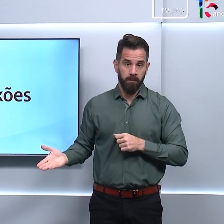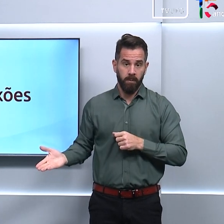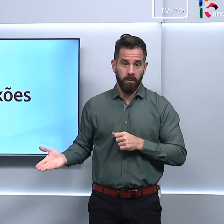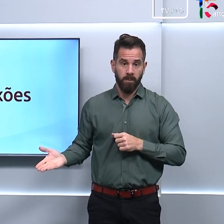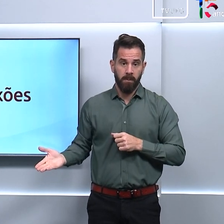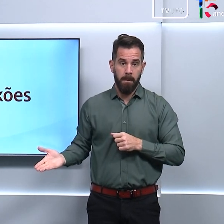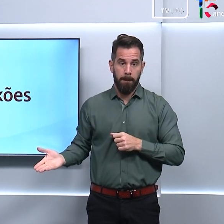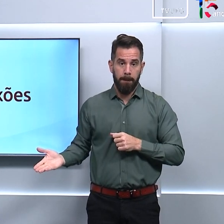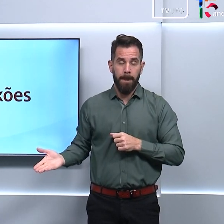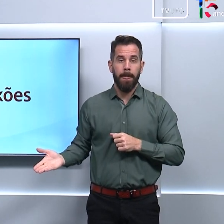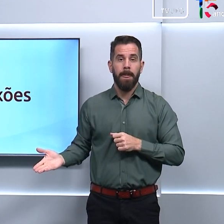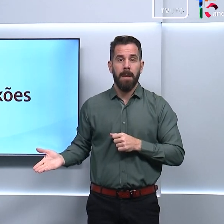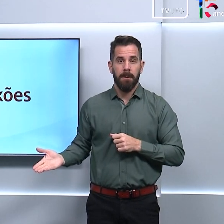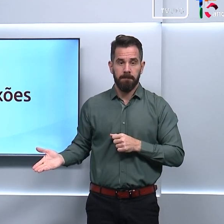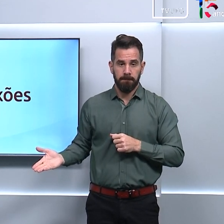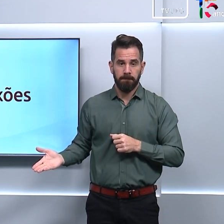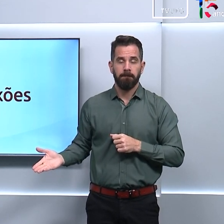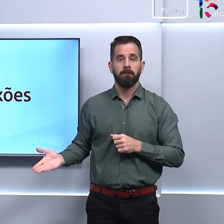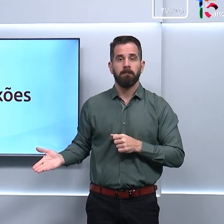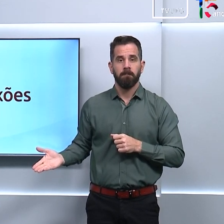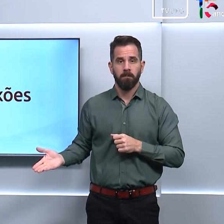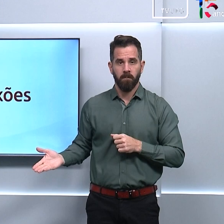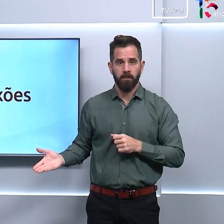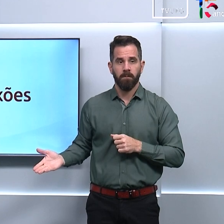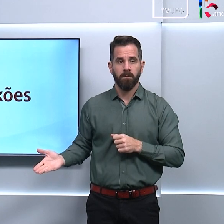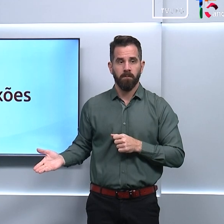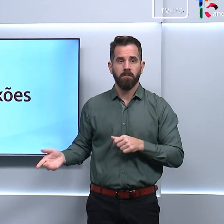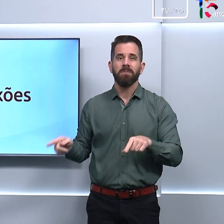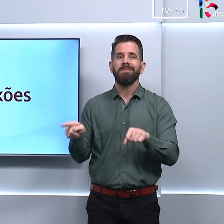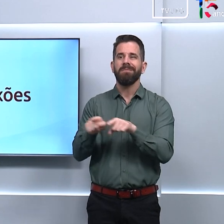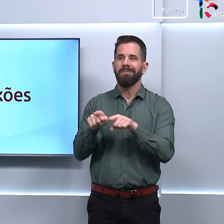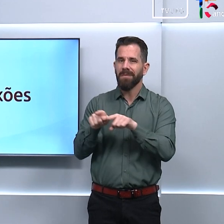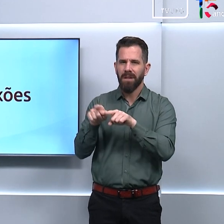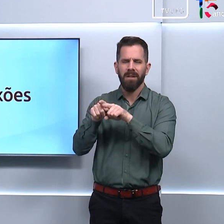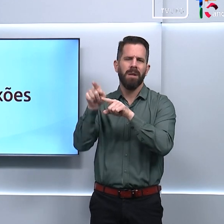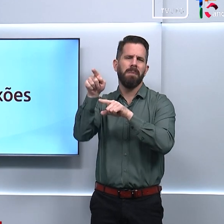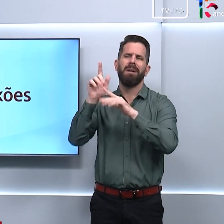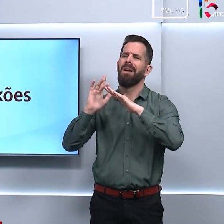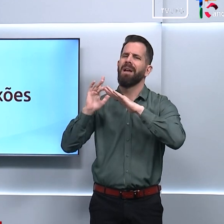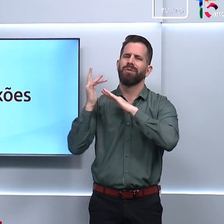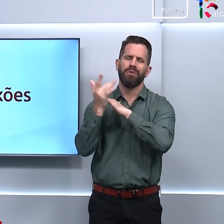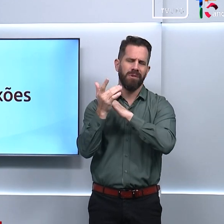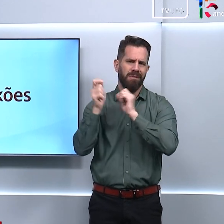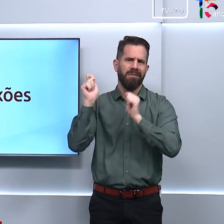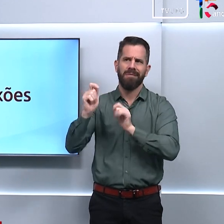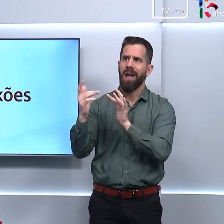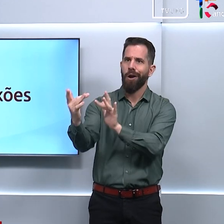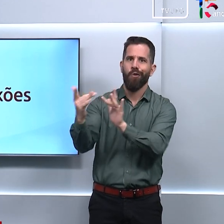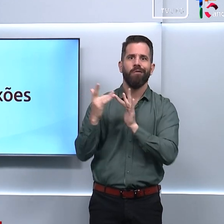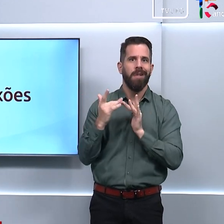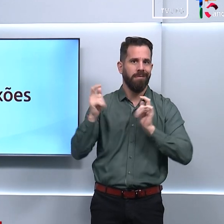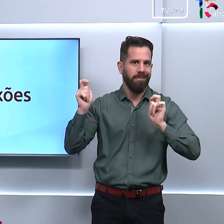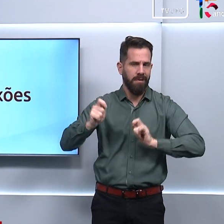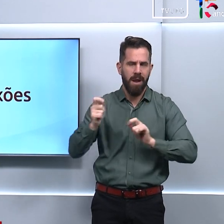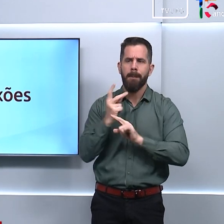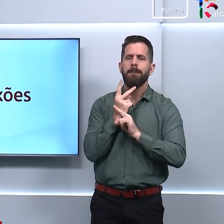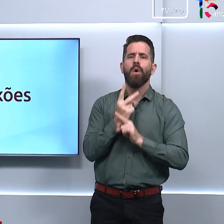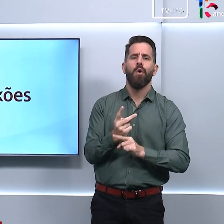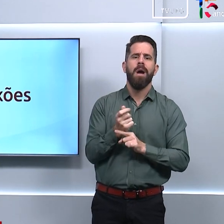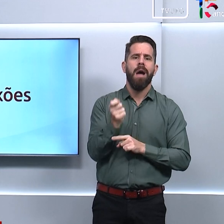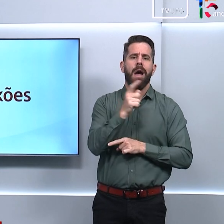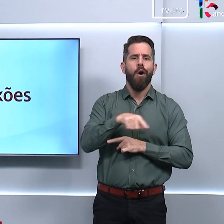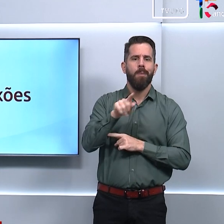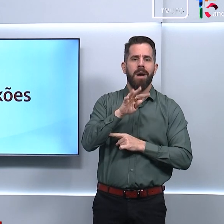-9181-1406 a gente também tem várias redes sociais onde você pode entrar em contato com a gente procura por